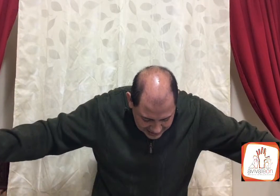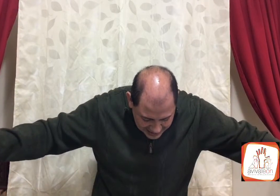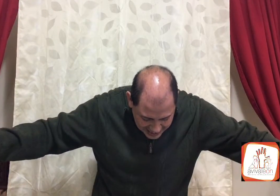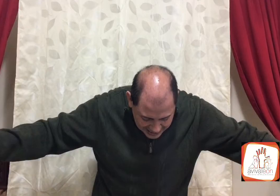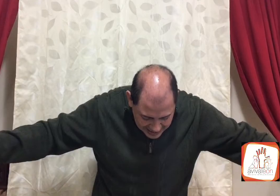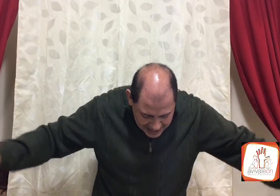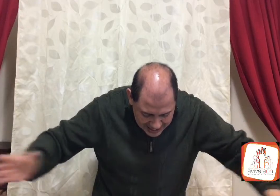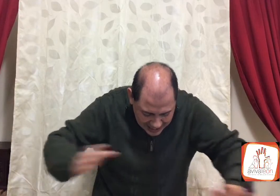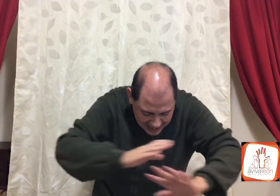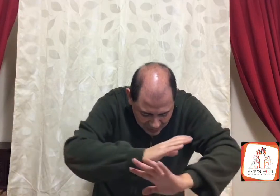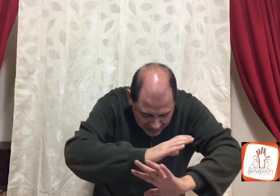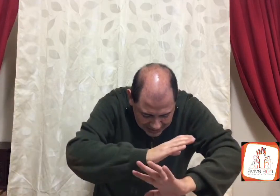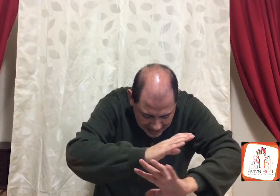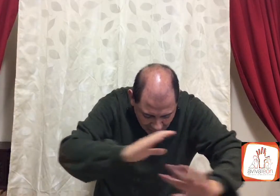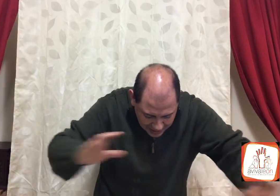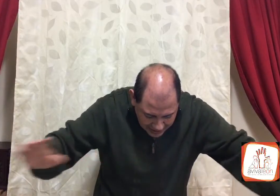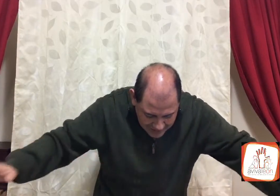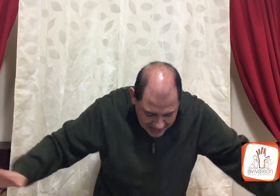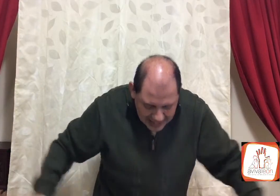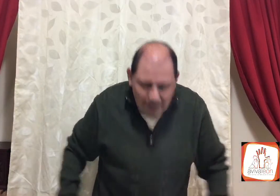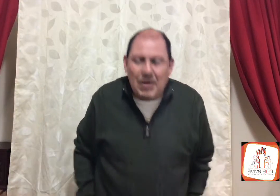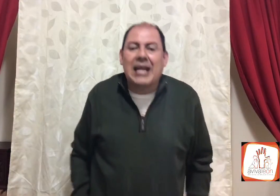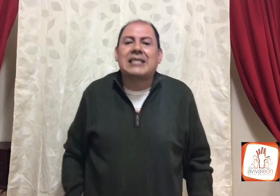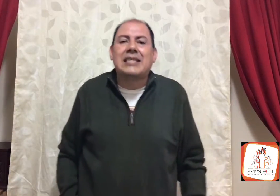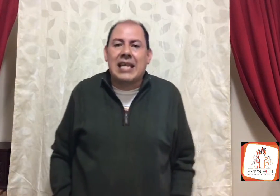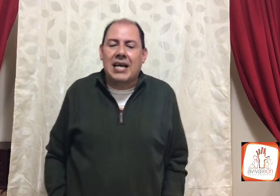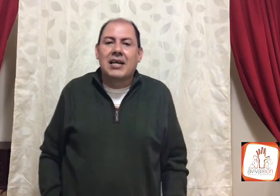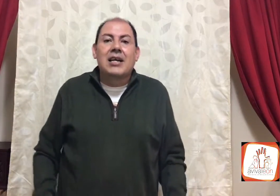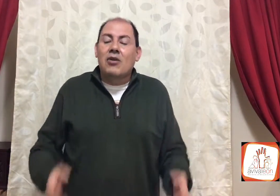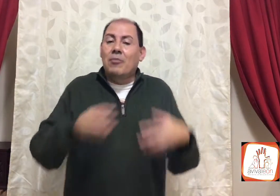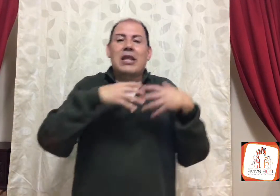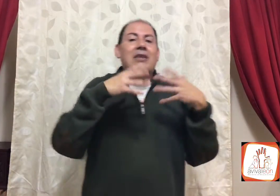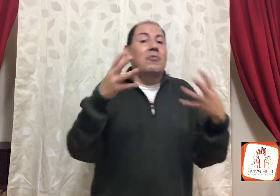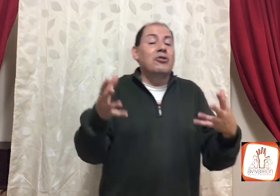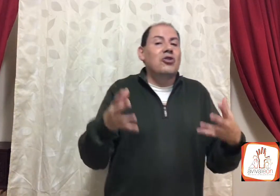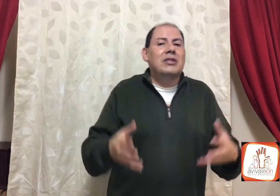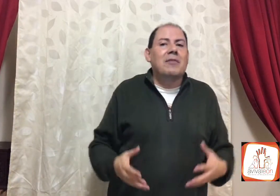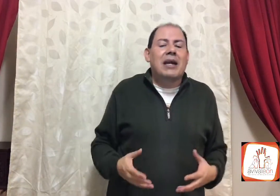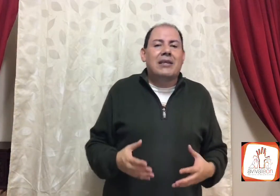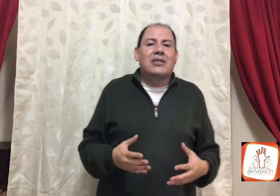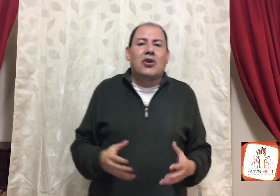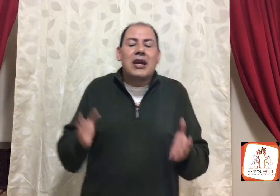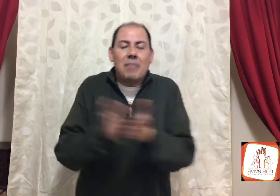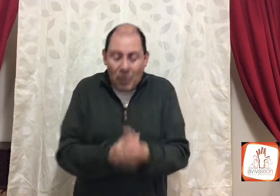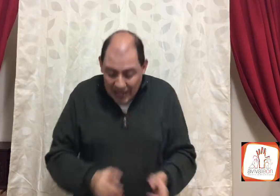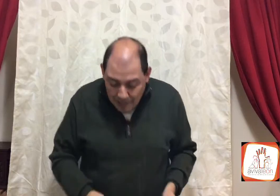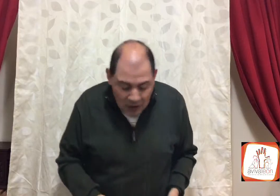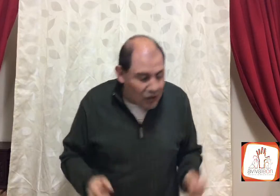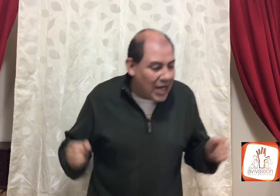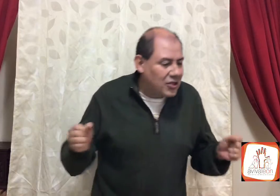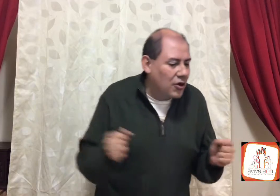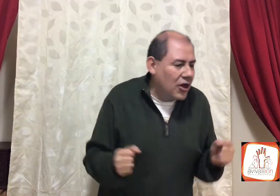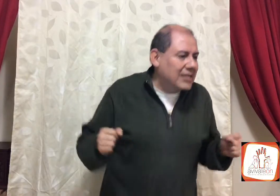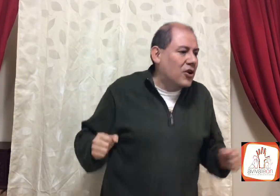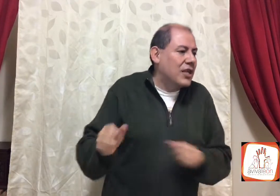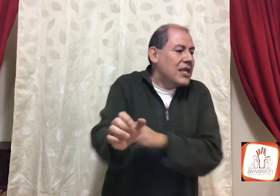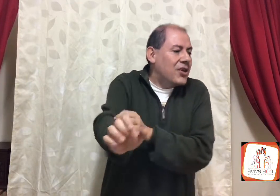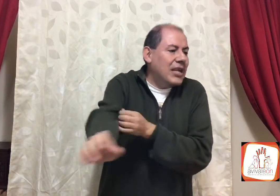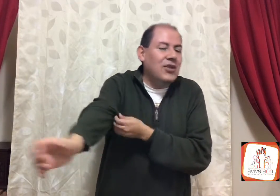Israel, y cada uno hacía lo que bien le parecía, lo hemos leído mucho desde el martes y hoy, me voy rápido, ¿qué horas son? ¿qué horas son? ¿qué horas son?